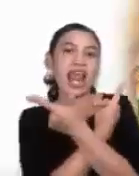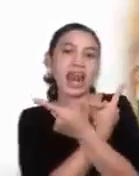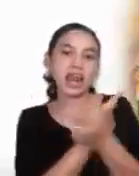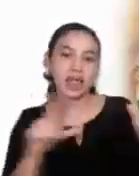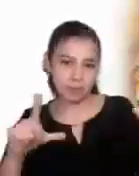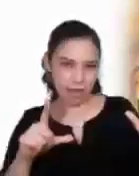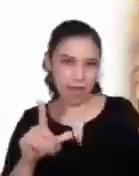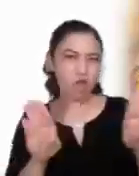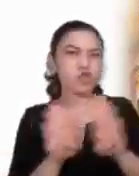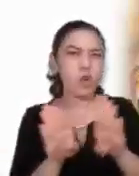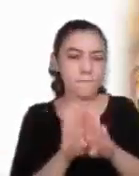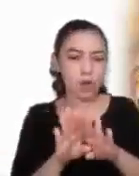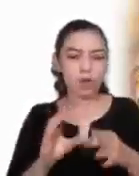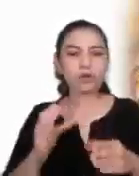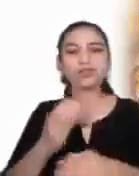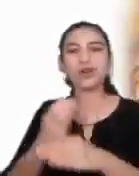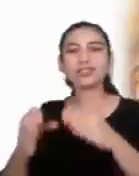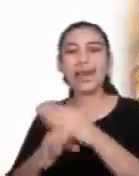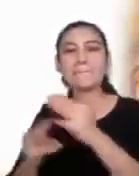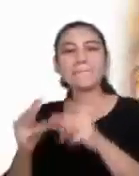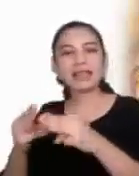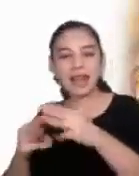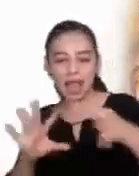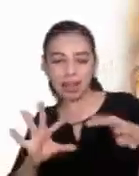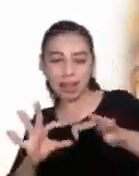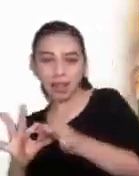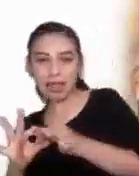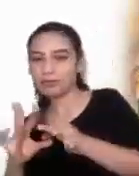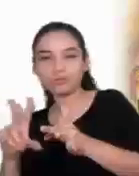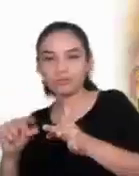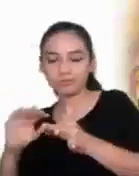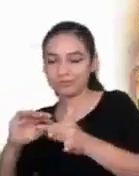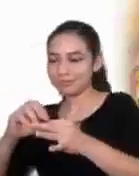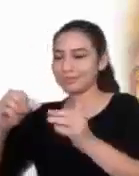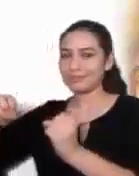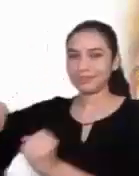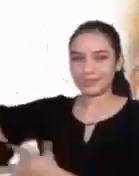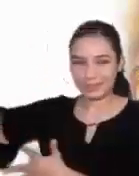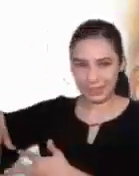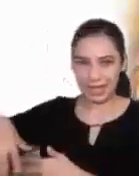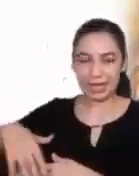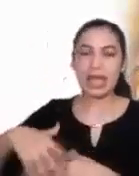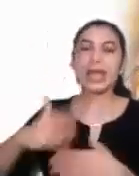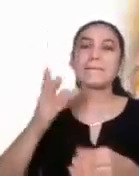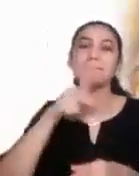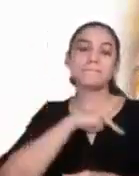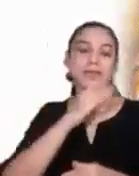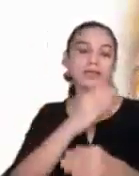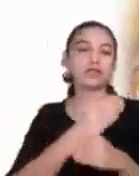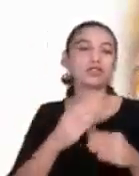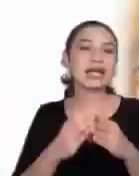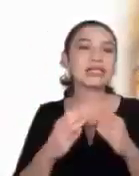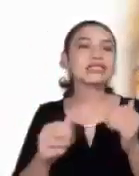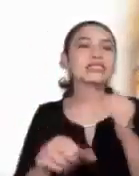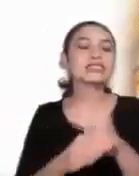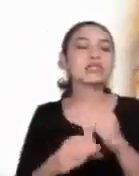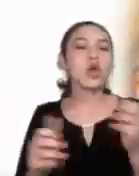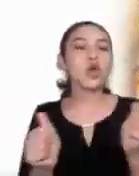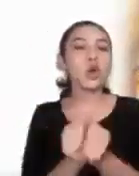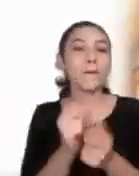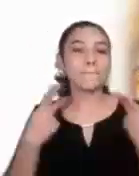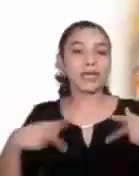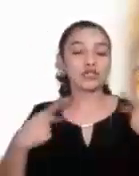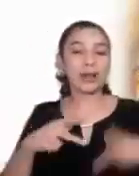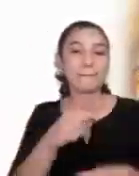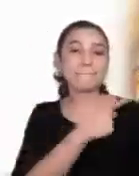que dejar todos los bienes, sino que hay que repartirlo a los pobres. No basta respetar la justicia,